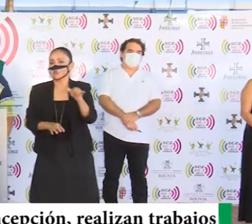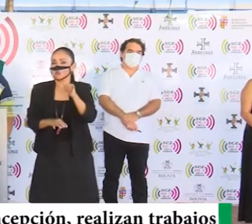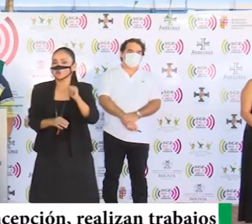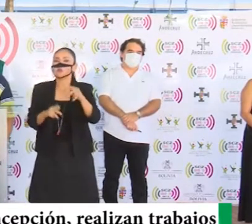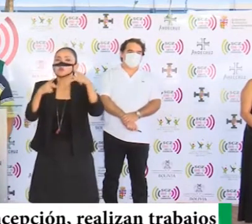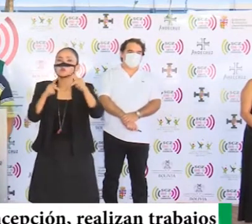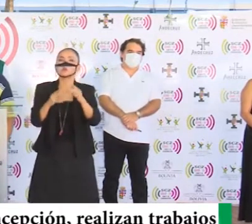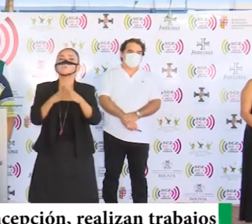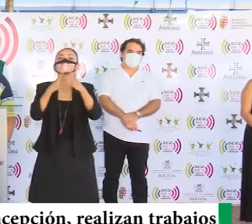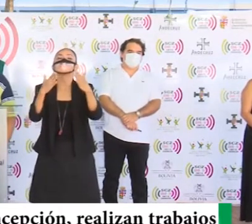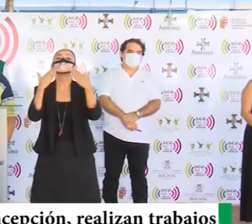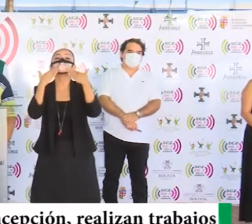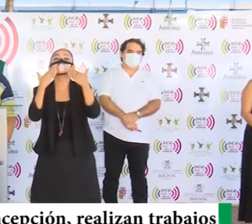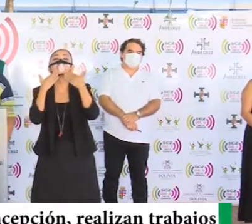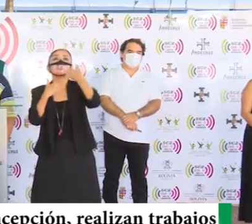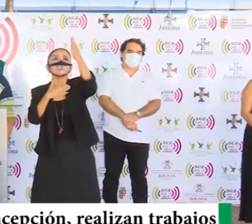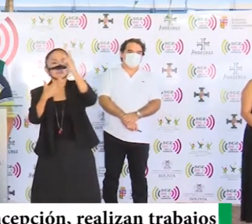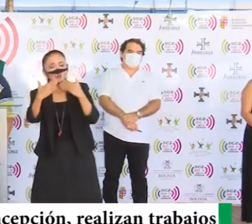permita acercarse a Dios,